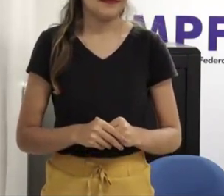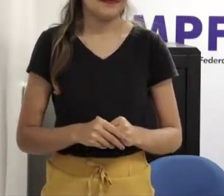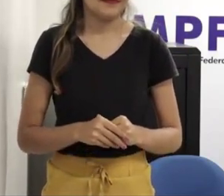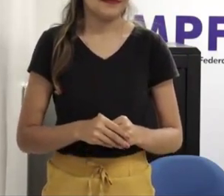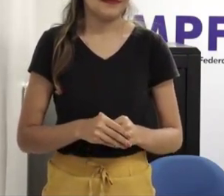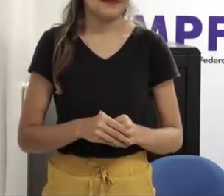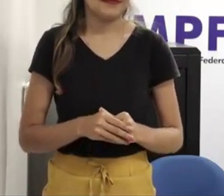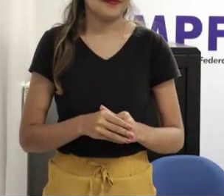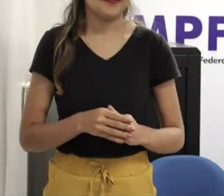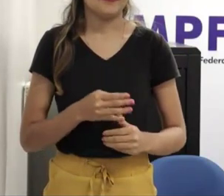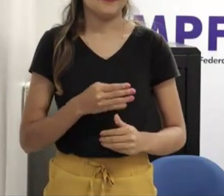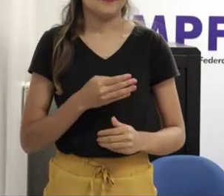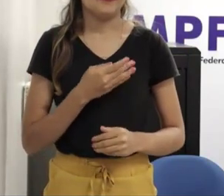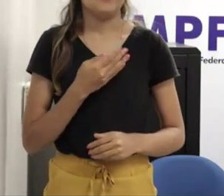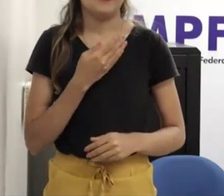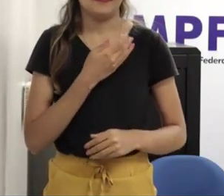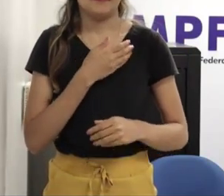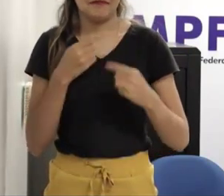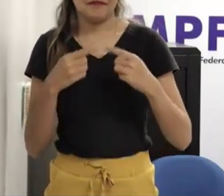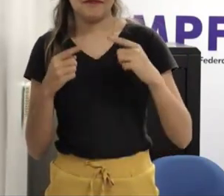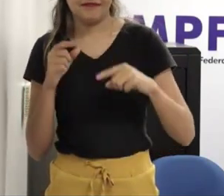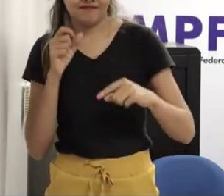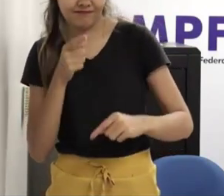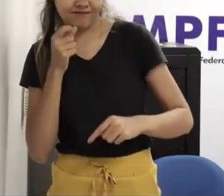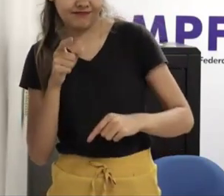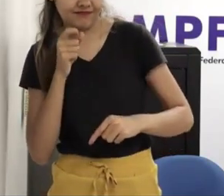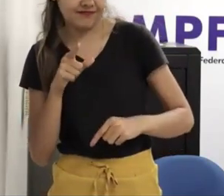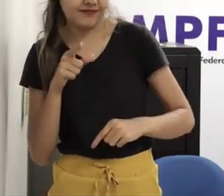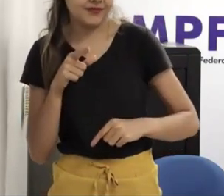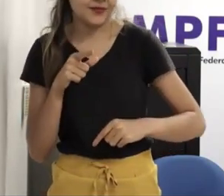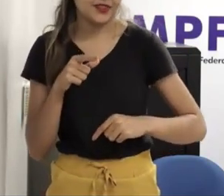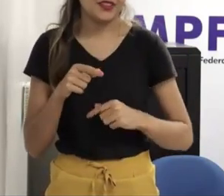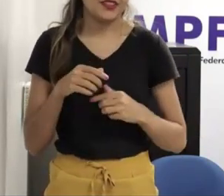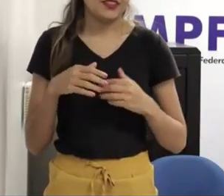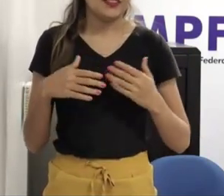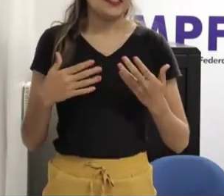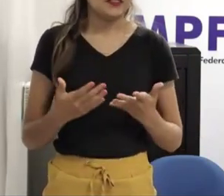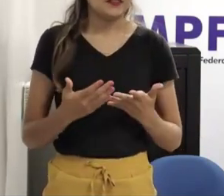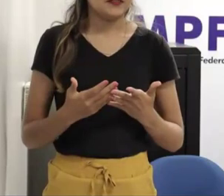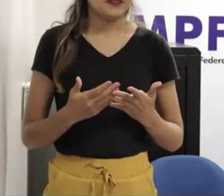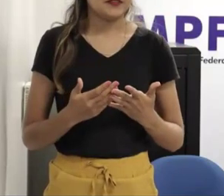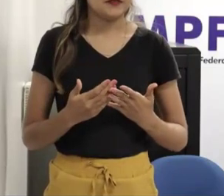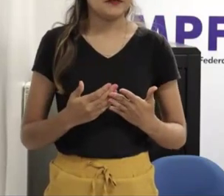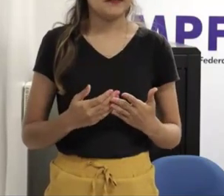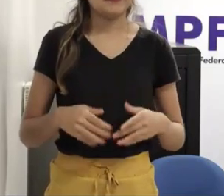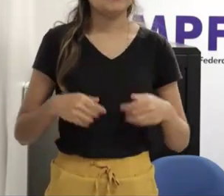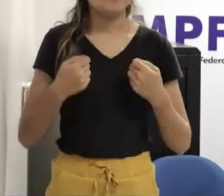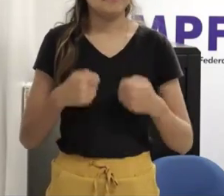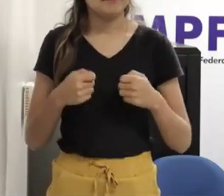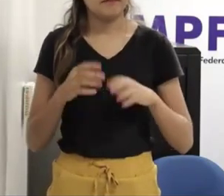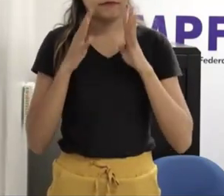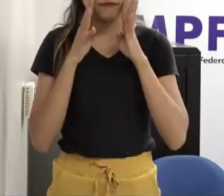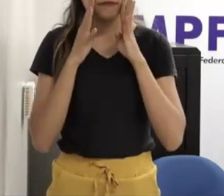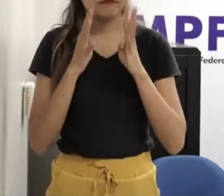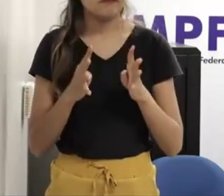provocação ali e o senhor sabiamente responde que é o ouvir porque hoje nós vivemos em uma sociedade